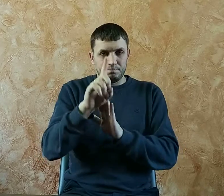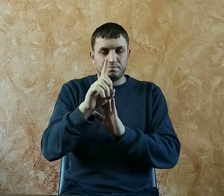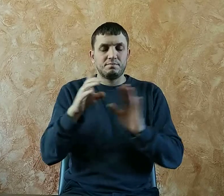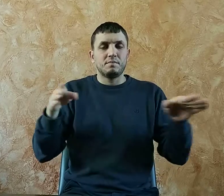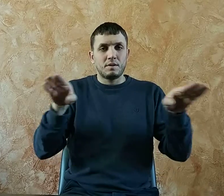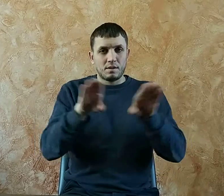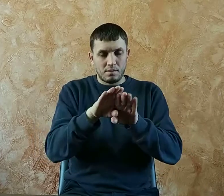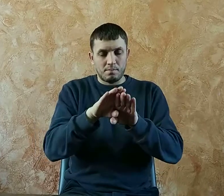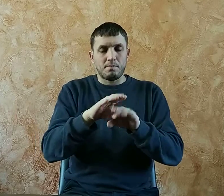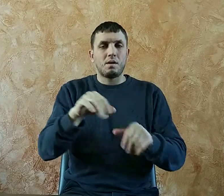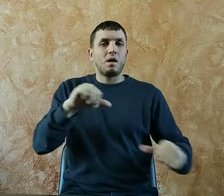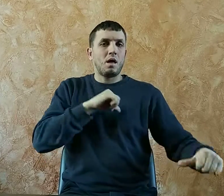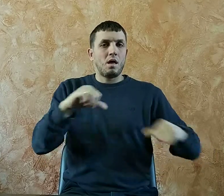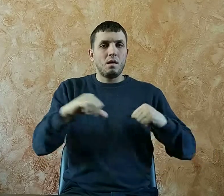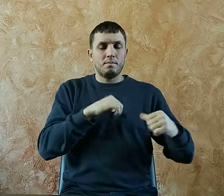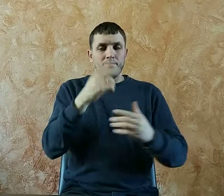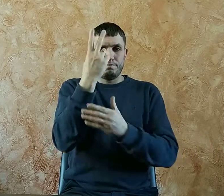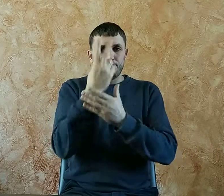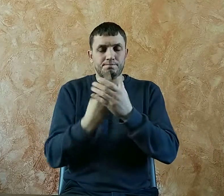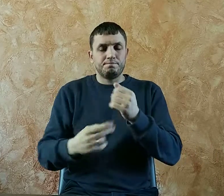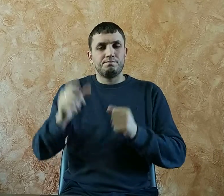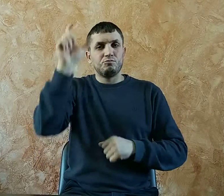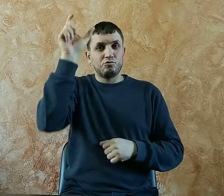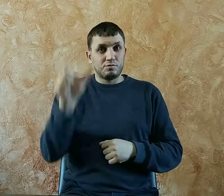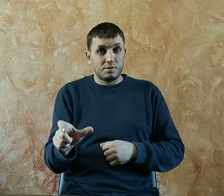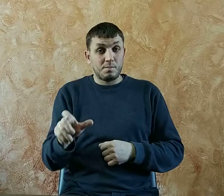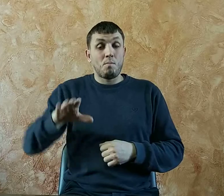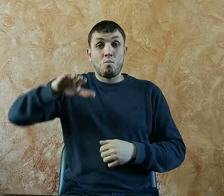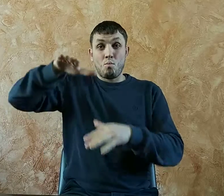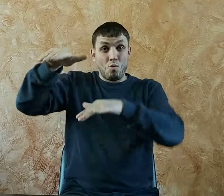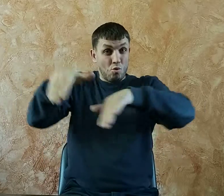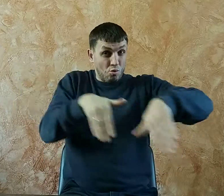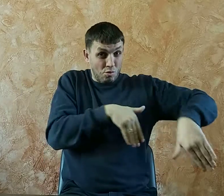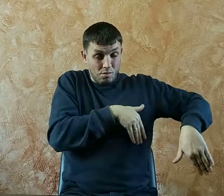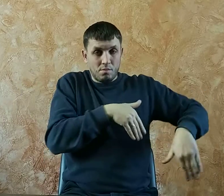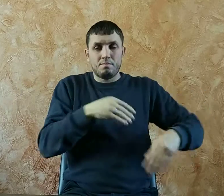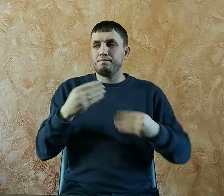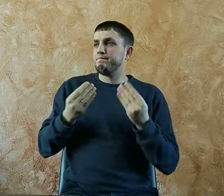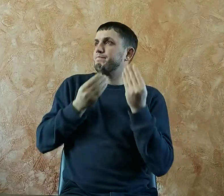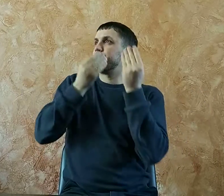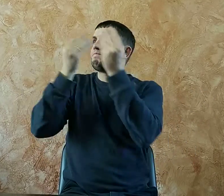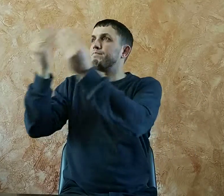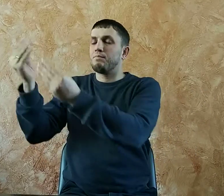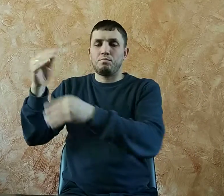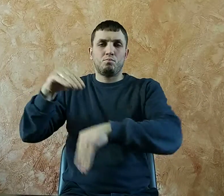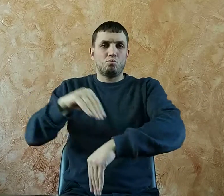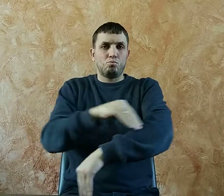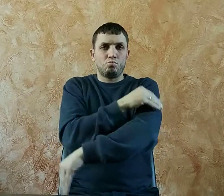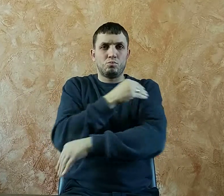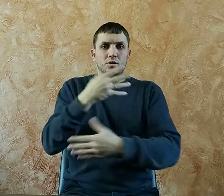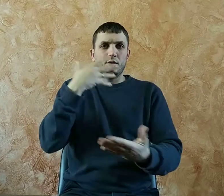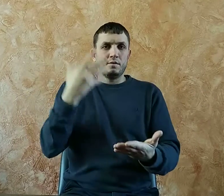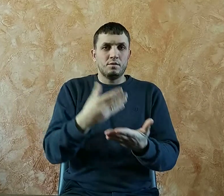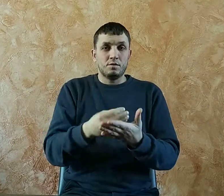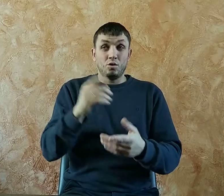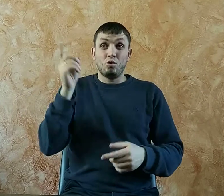человека. Потом она дала мужу своему, и он ел то, что Бог запретил.